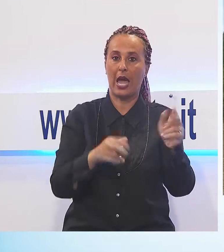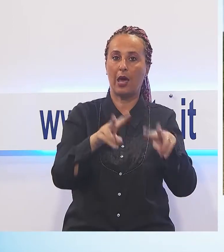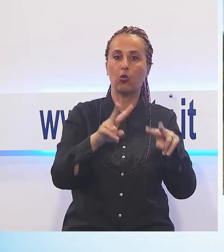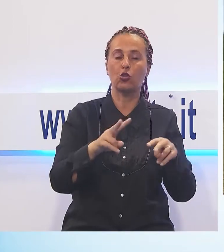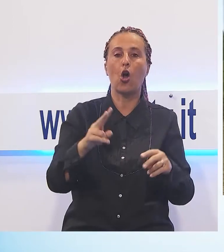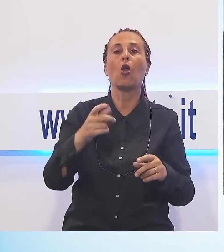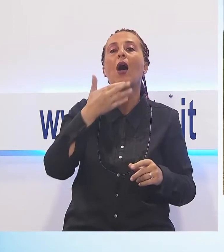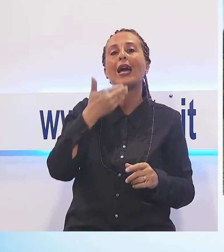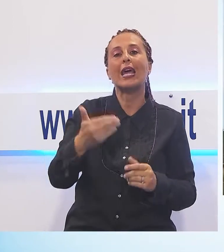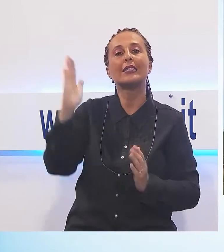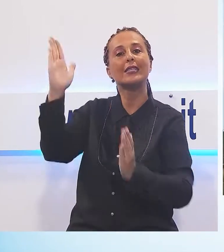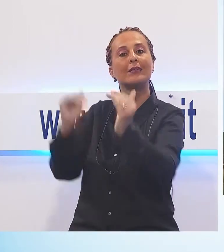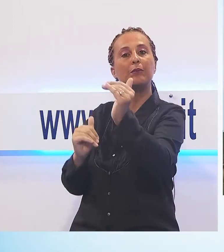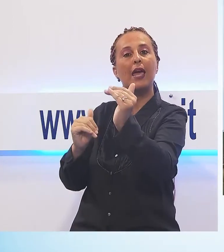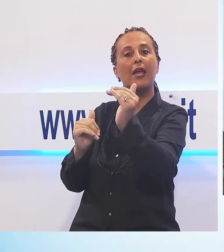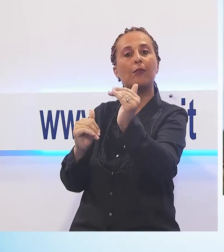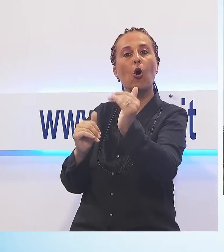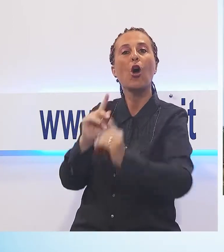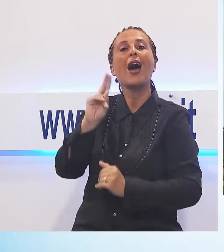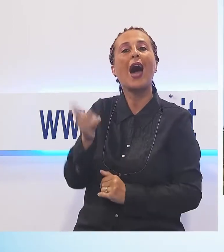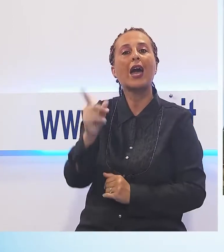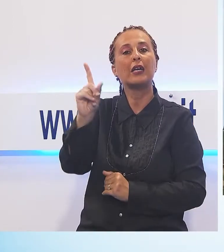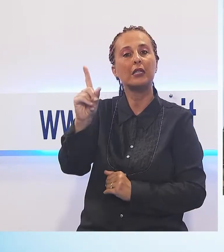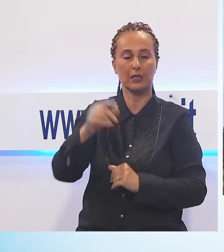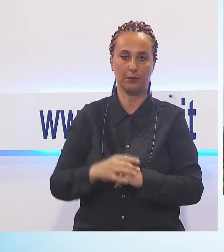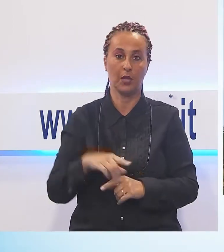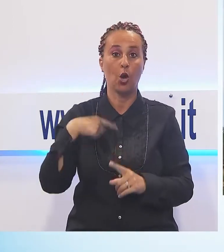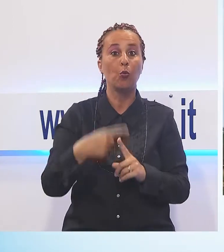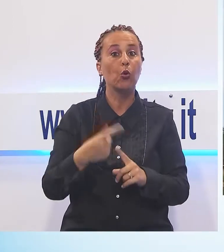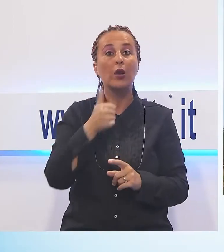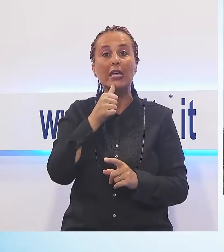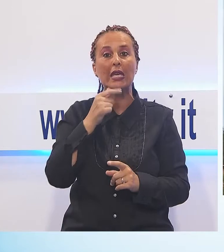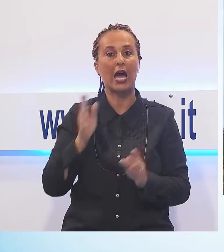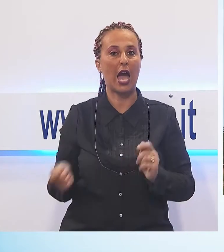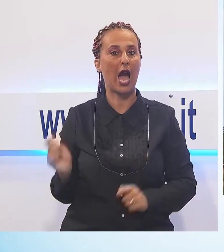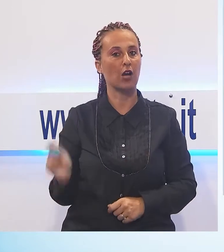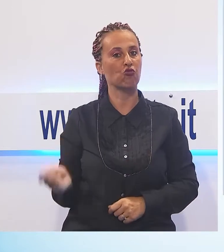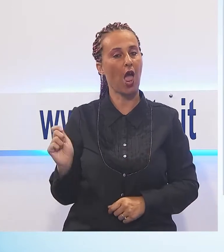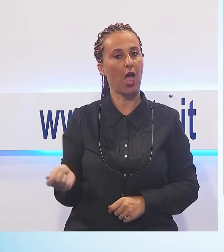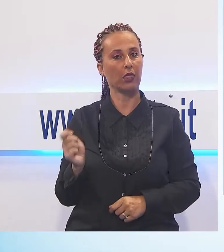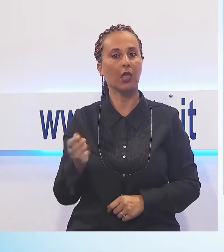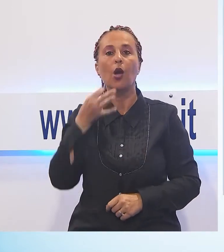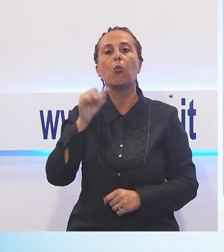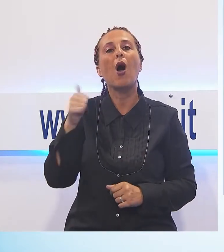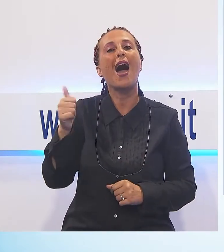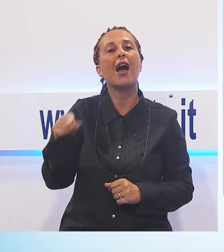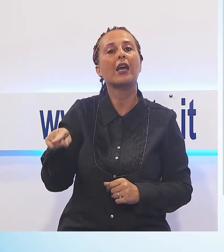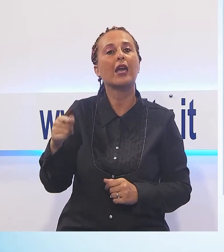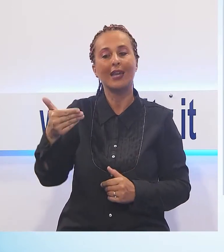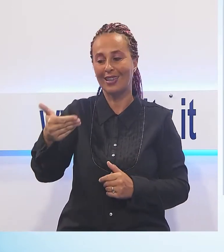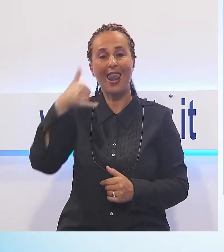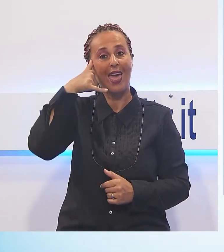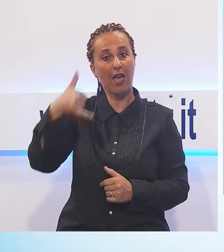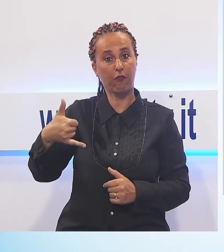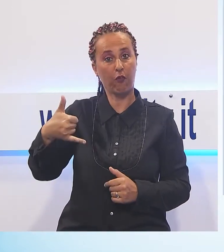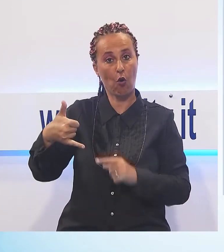uno schermo in alta definizione. Ma gli agenti potranno utilizzare lo smartphone di servizio per visualizzare le immagini riprese in diretta dalle telecamere anche